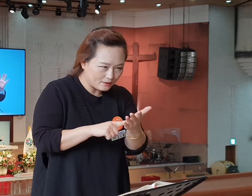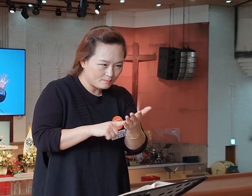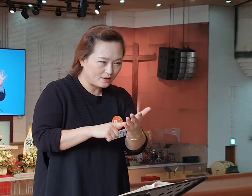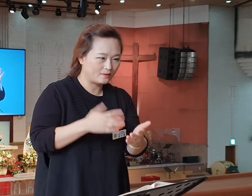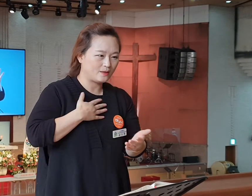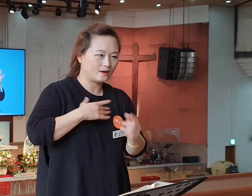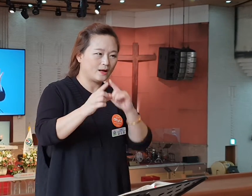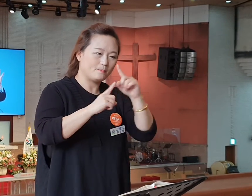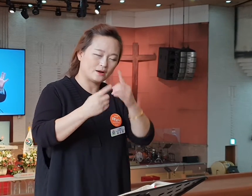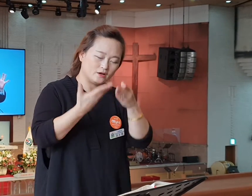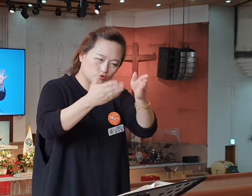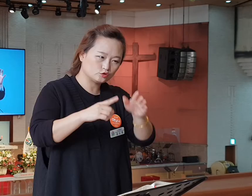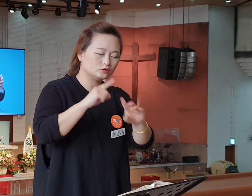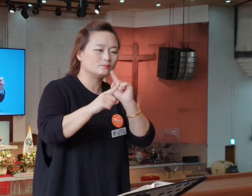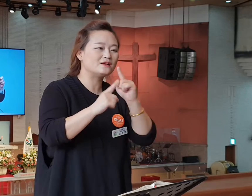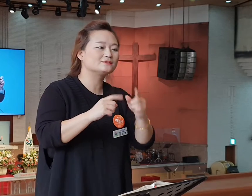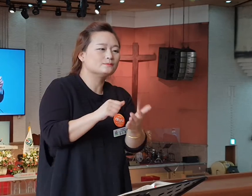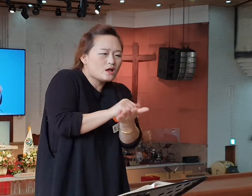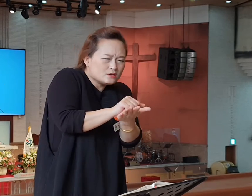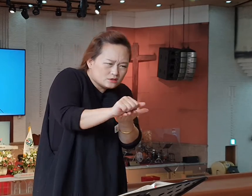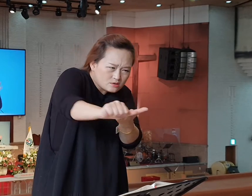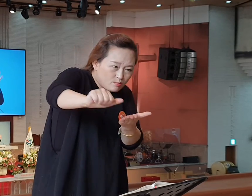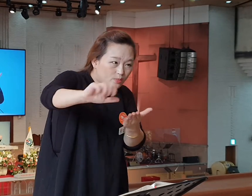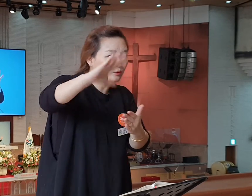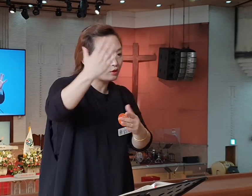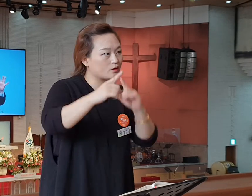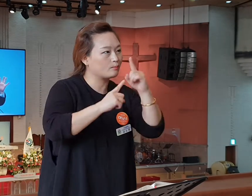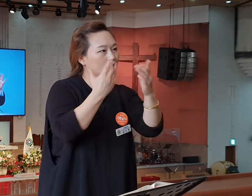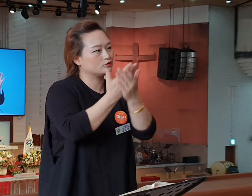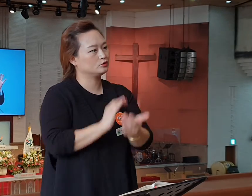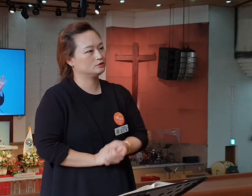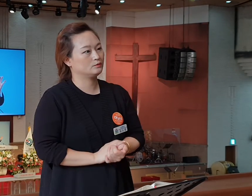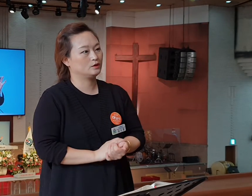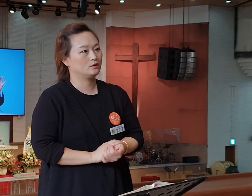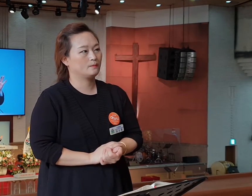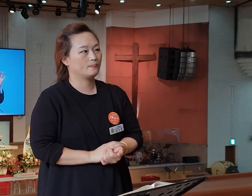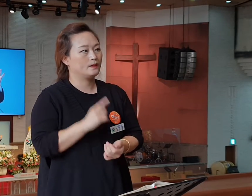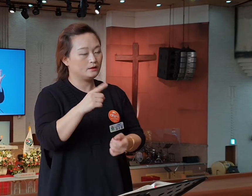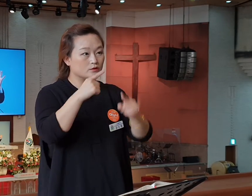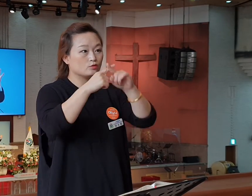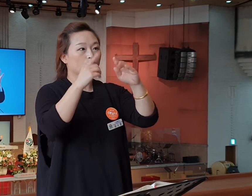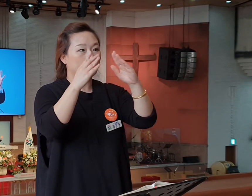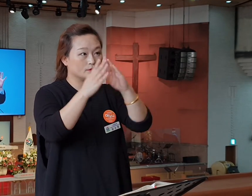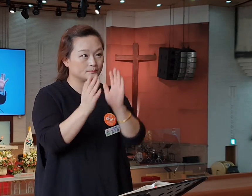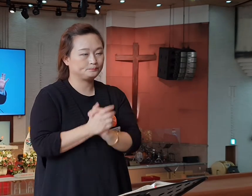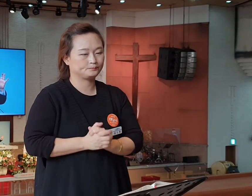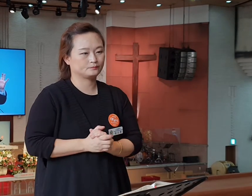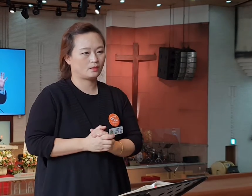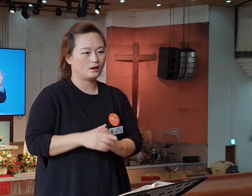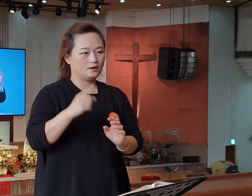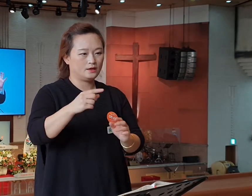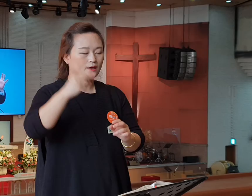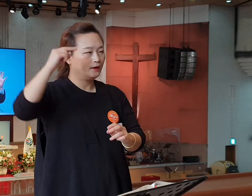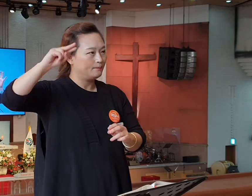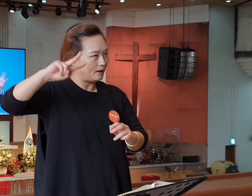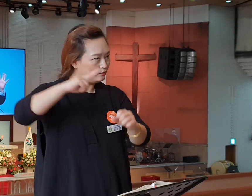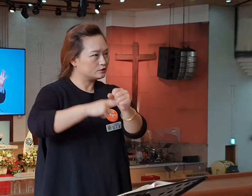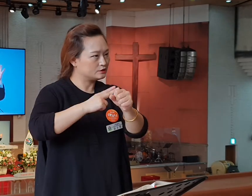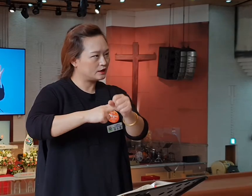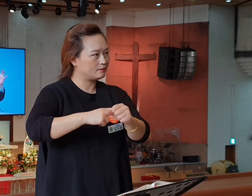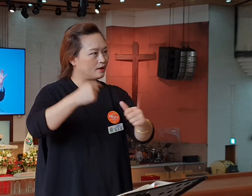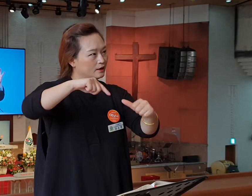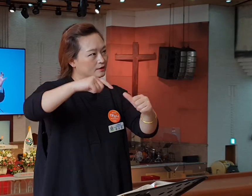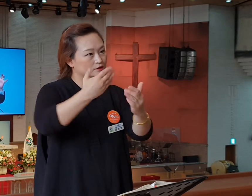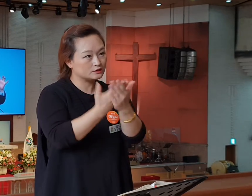에베소의 장노들에게 부탁해요. 에베소의 장노들과 에베소 교회는 바울의 이 가르침과 유언 같은 이